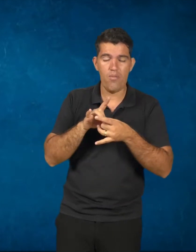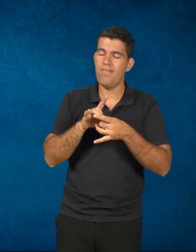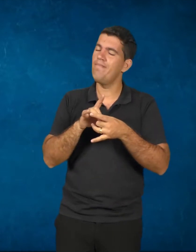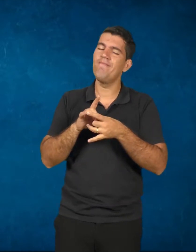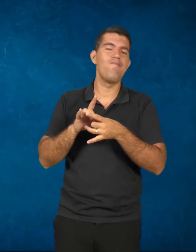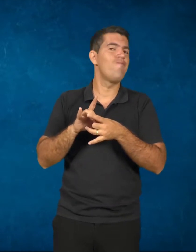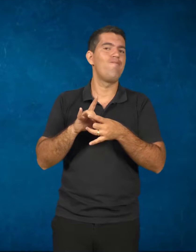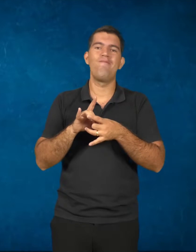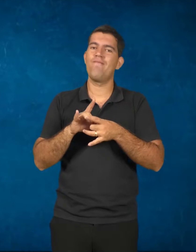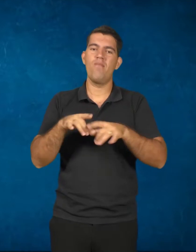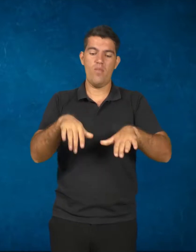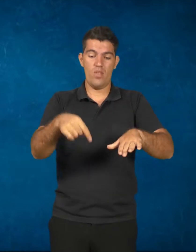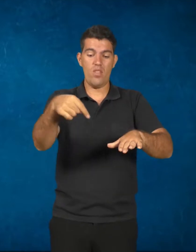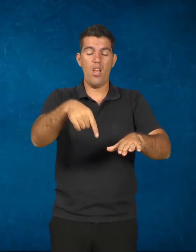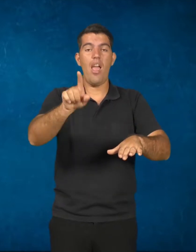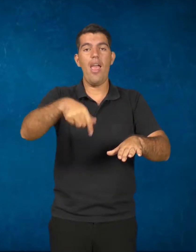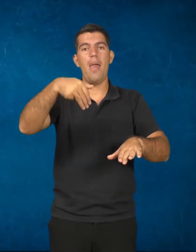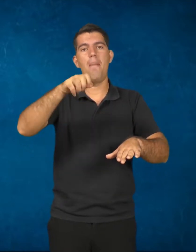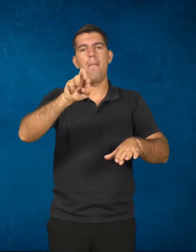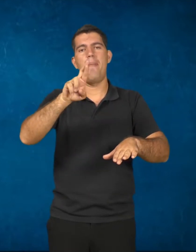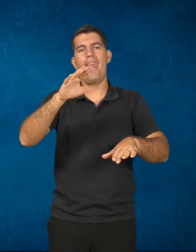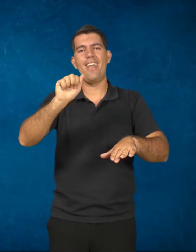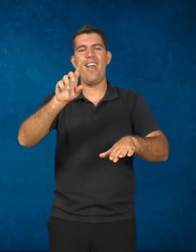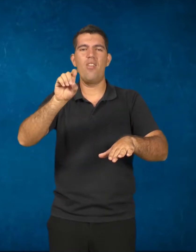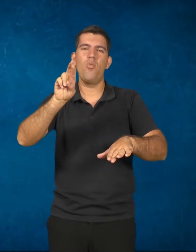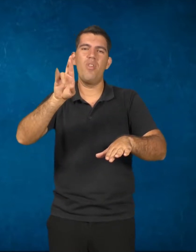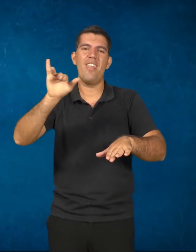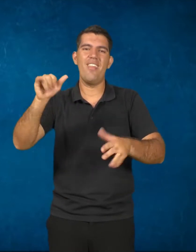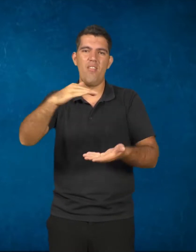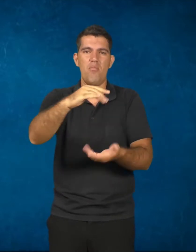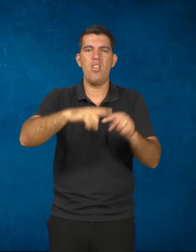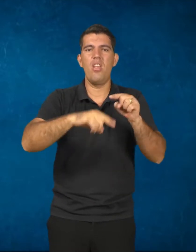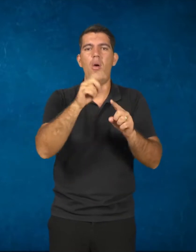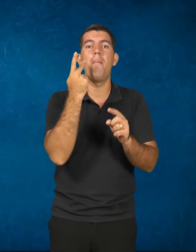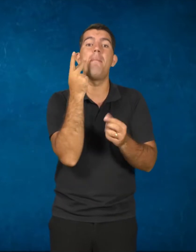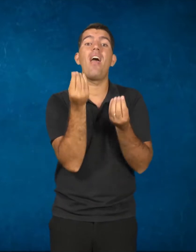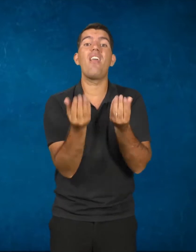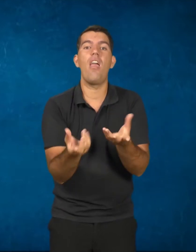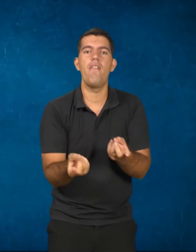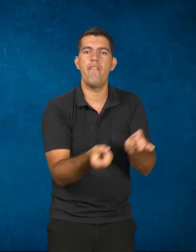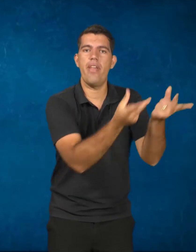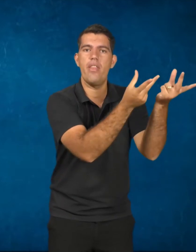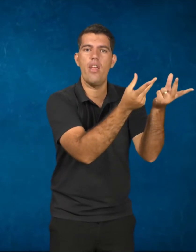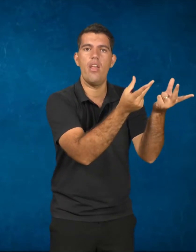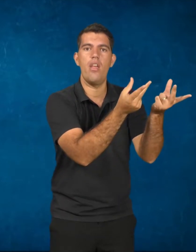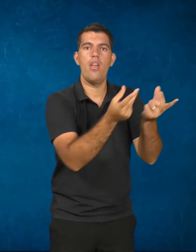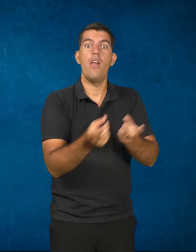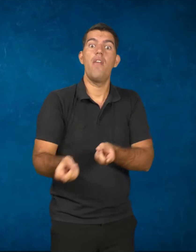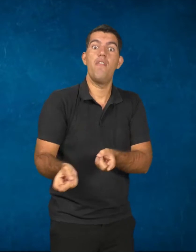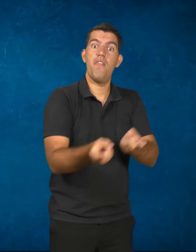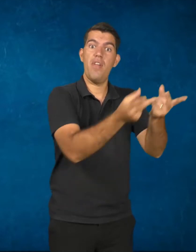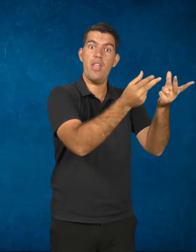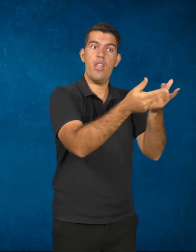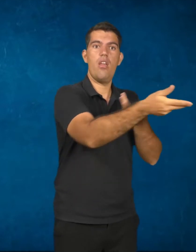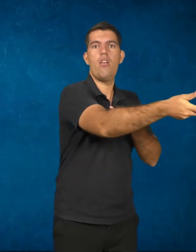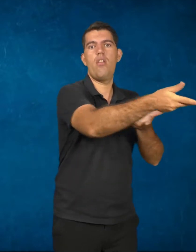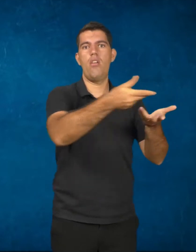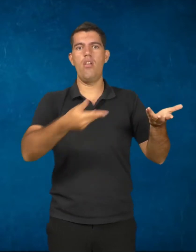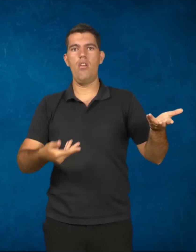que vira uma mercadoria. E é uma mercadoria que é trocada por uma força de trabalho. Daí o nome